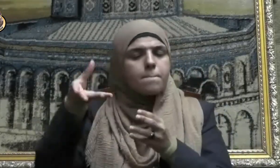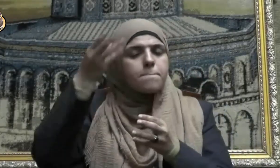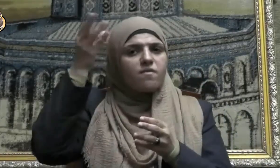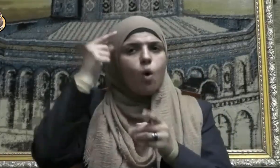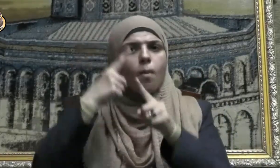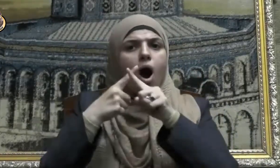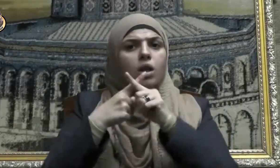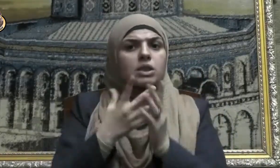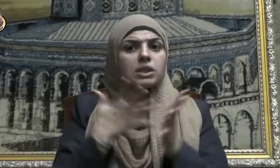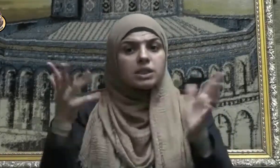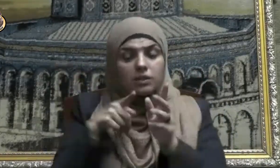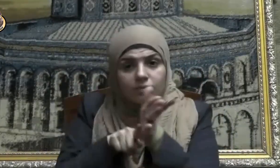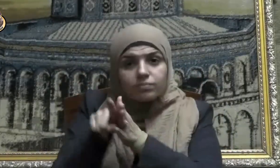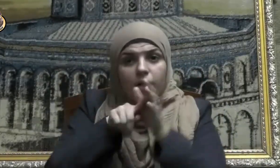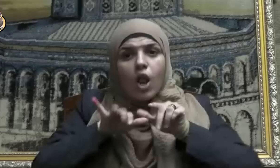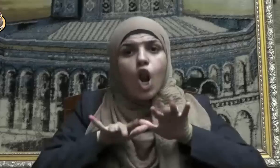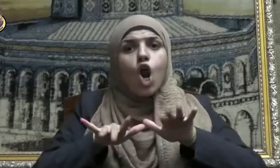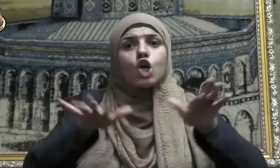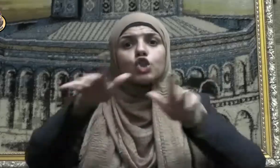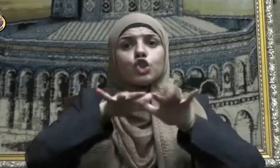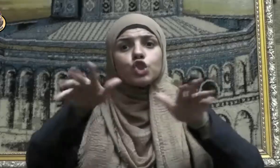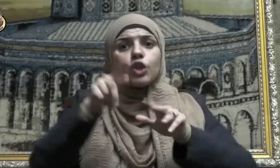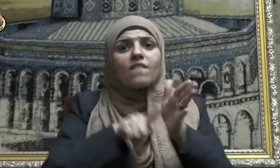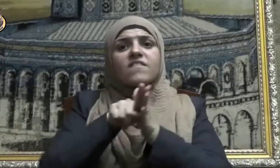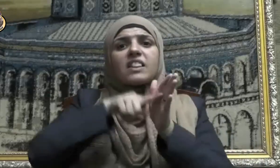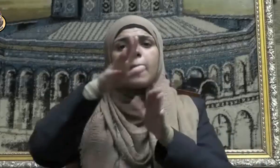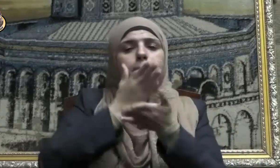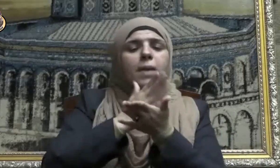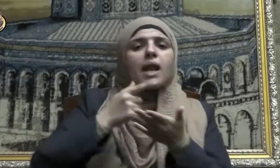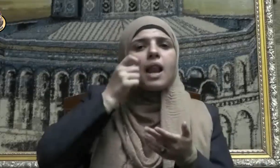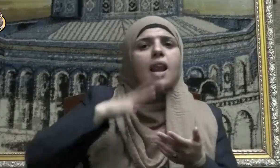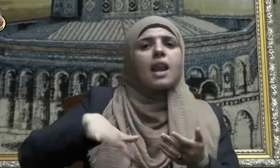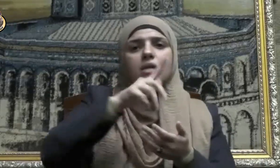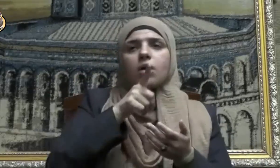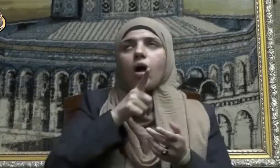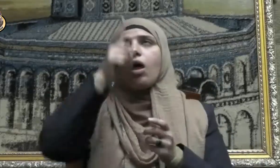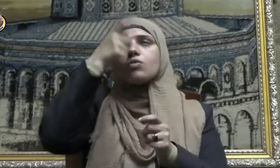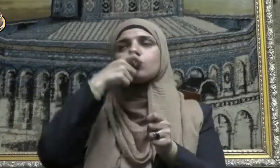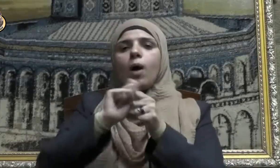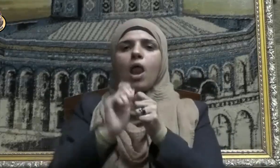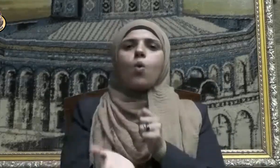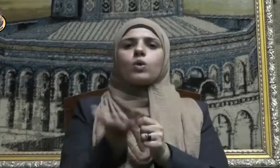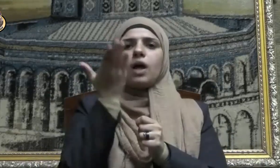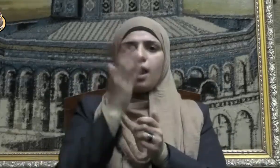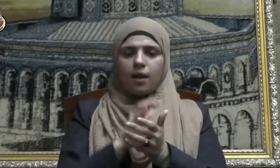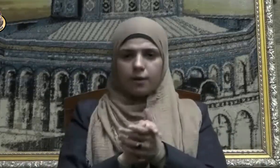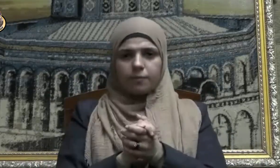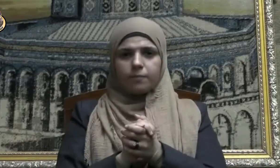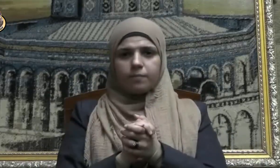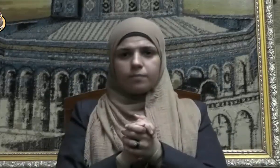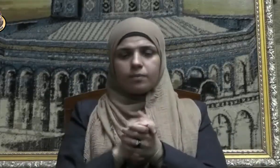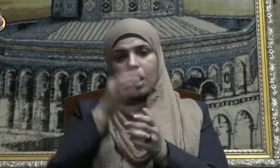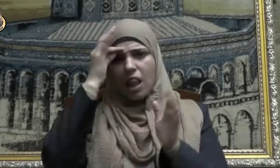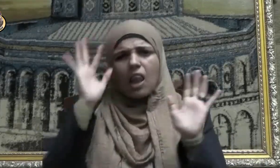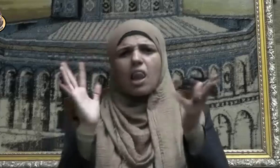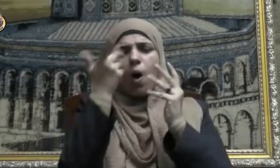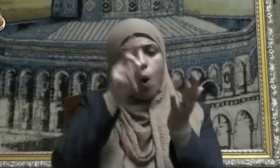ونشر الفتنة بين الناس حيث يقول الحق سبحانه لو خرجوا فيكم ما